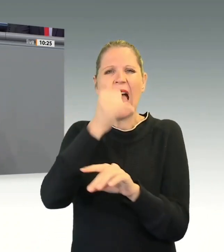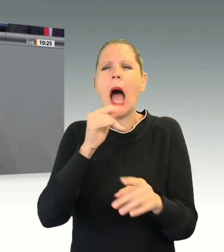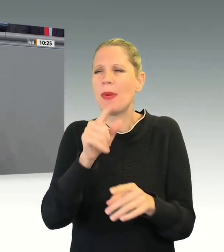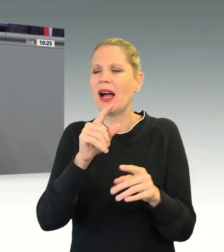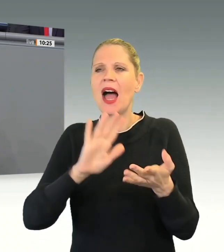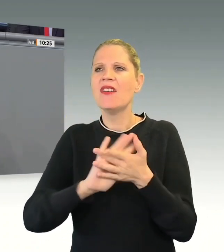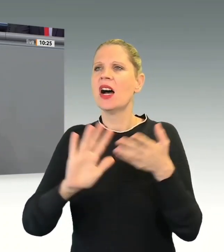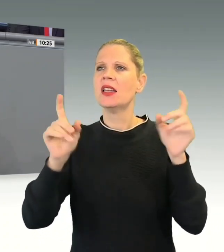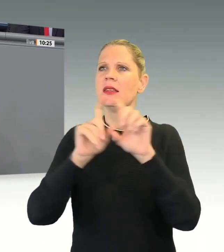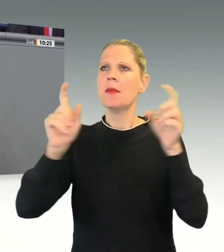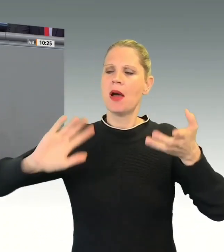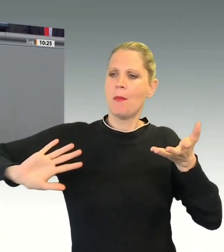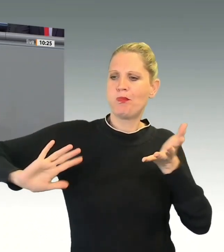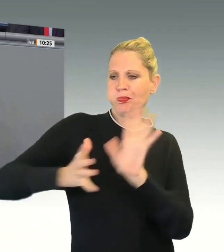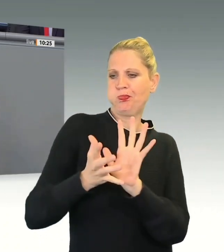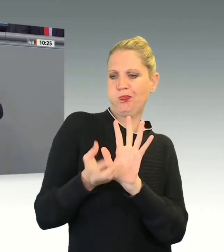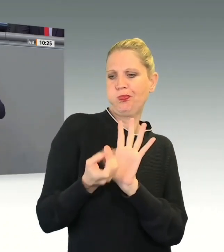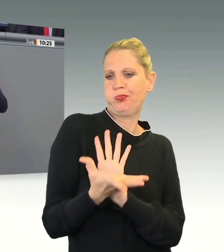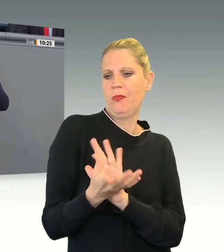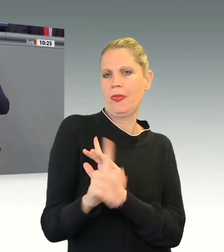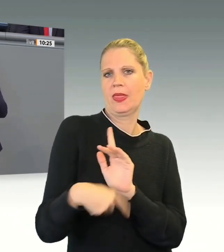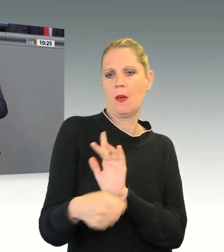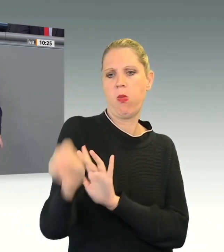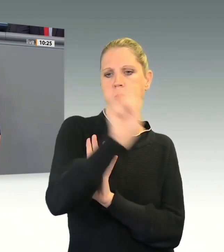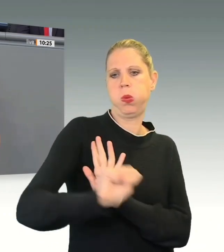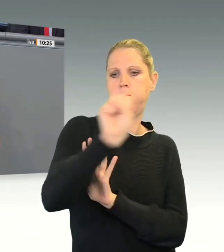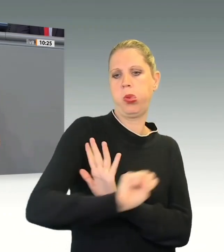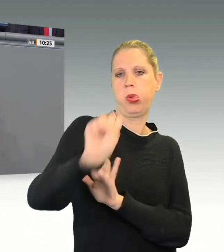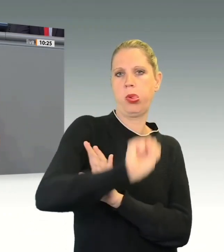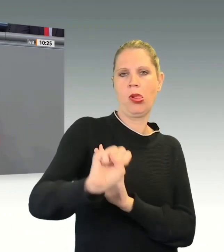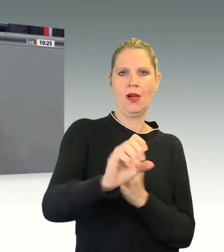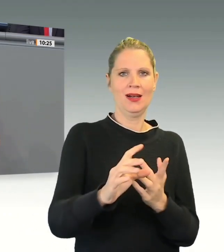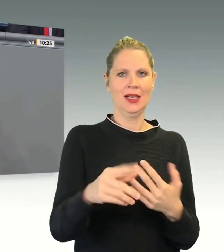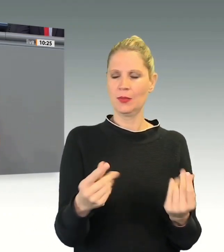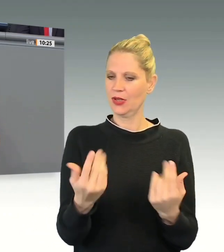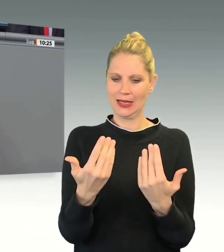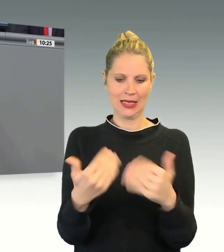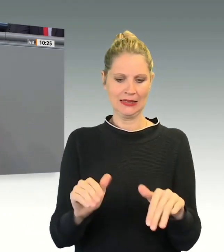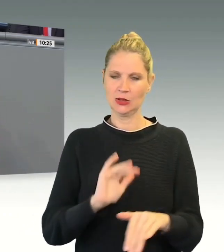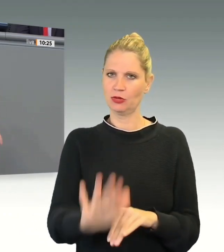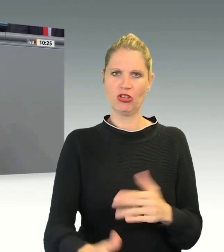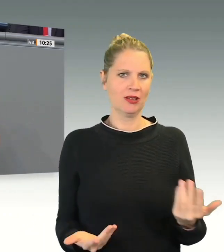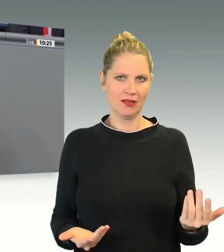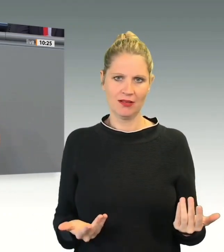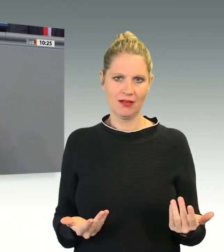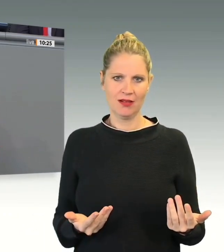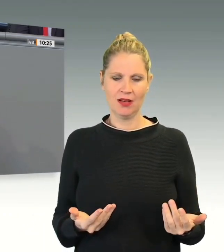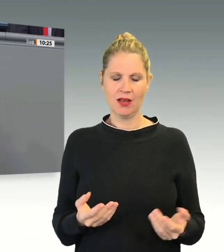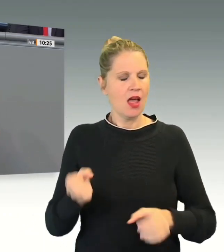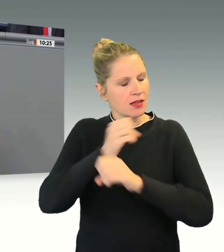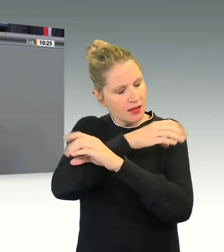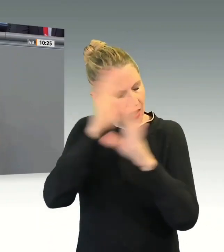noch Täuschung und Irreführung von Bevölkerung betreibt, dann ist eine Grenze überschritten. Sie ist eindeutig überschritten.